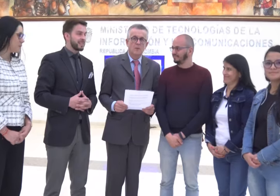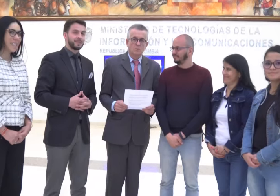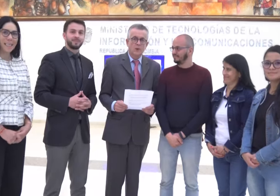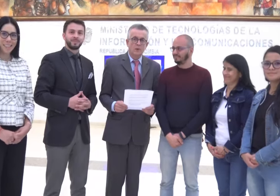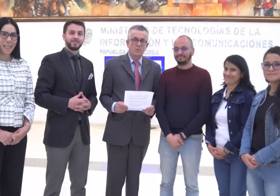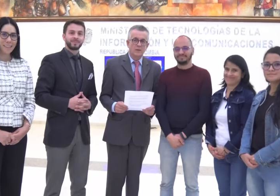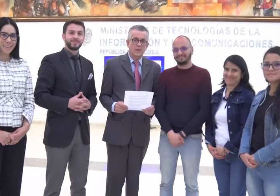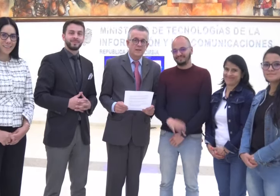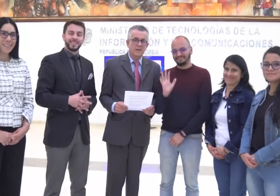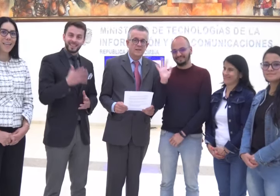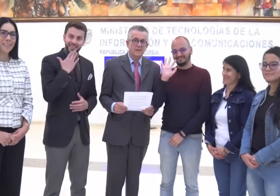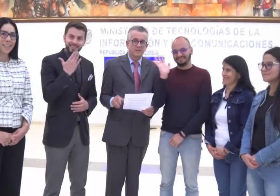Bueno, muchas gracias.